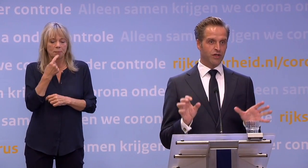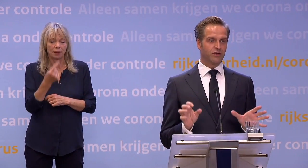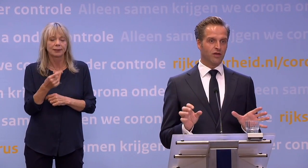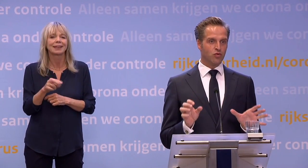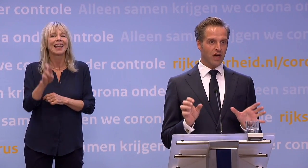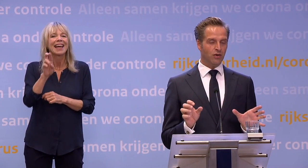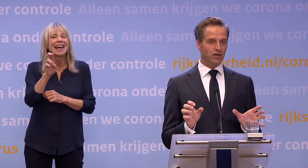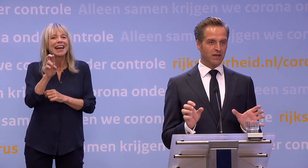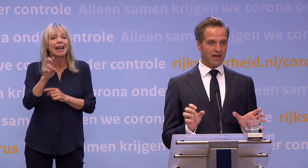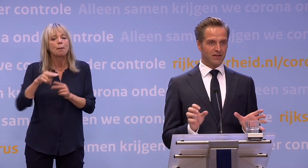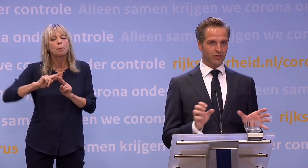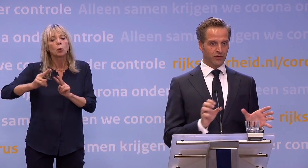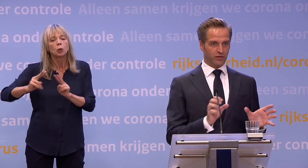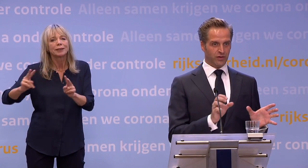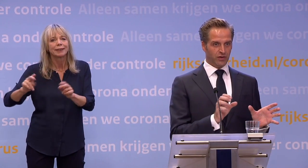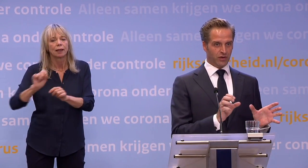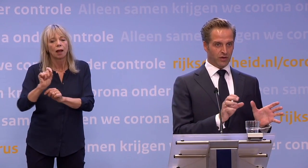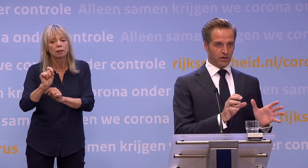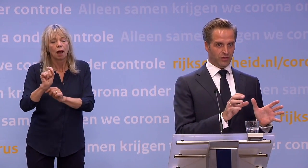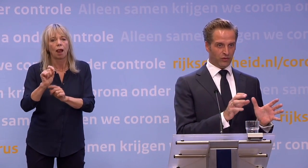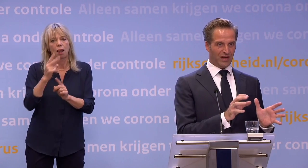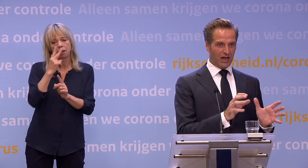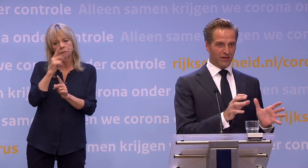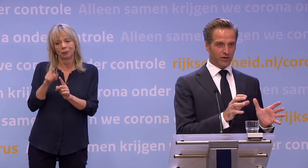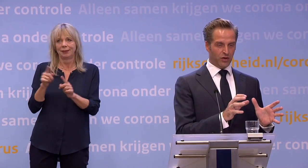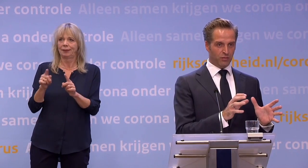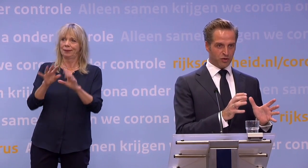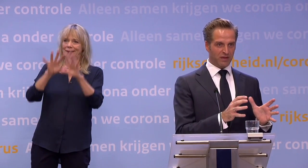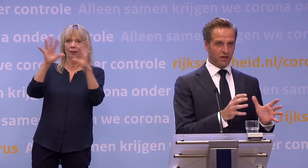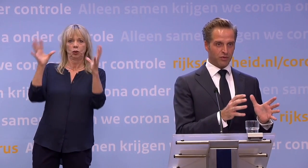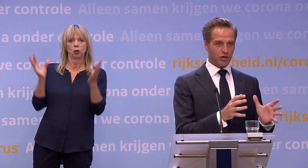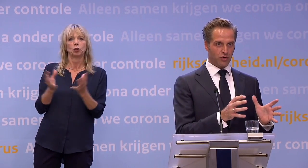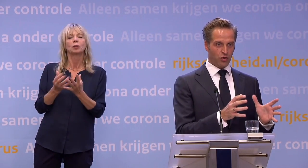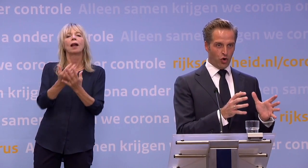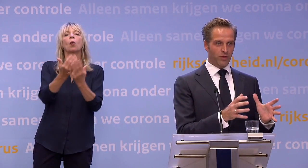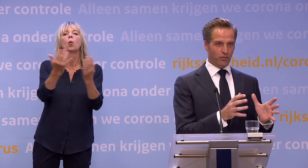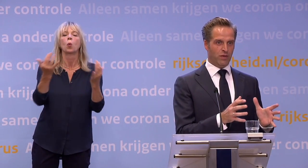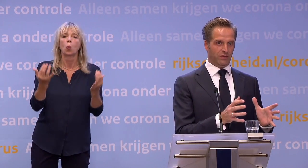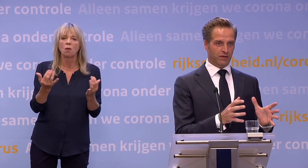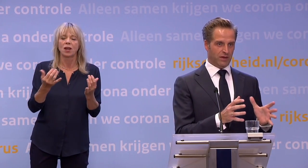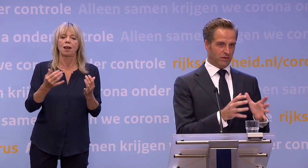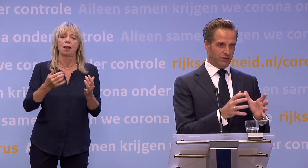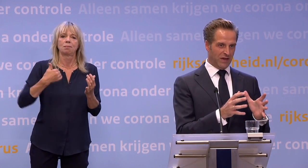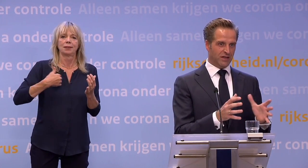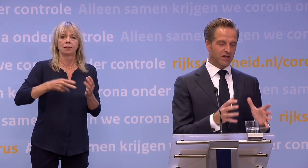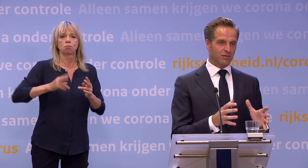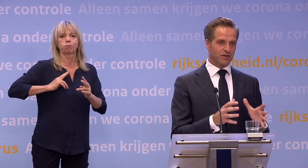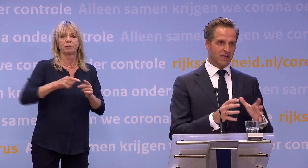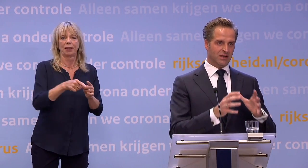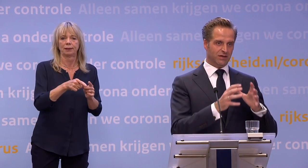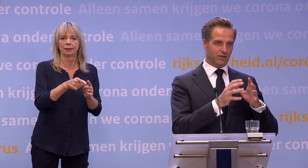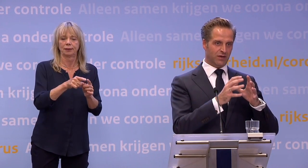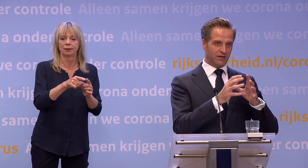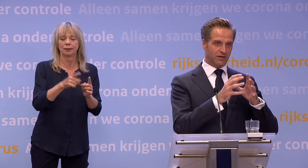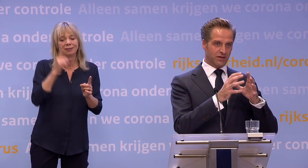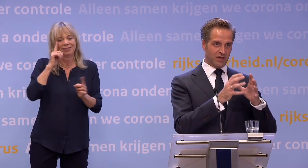dat reproductiegetal moet duiden... ...in relatie tot het totaal aantal besmettelijke personen op dat moment. Nou, dat weet je niet helemaal